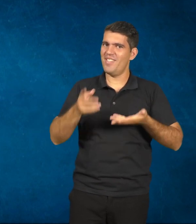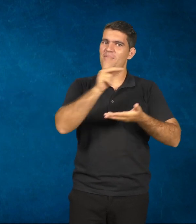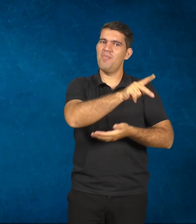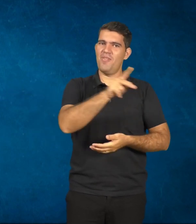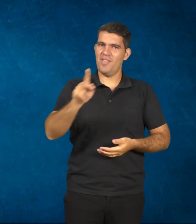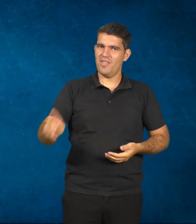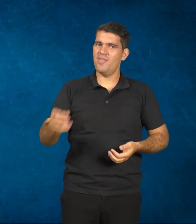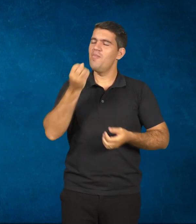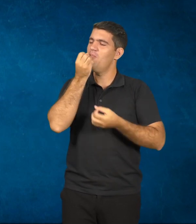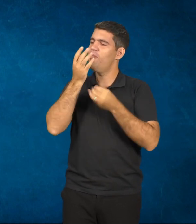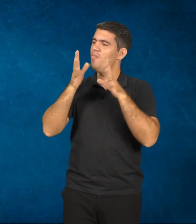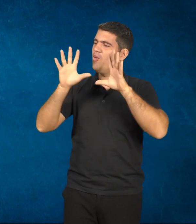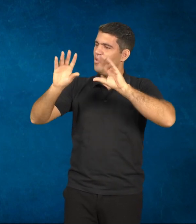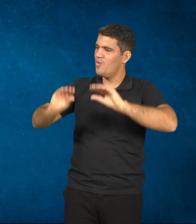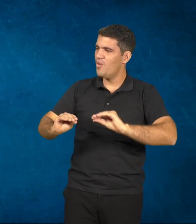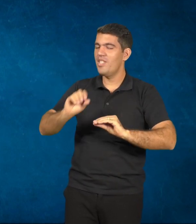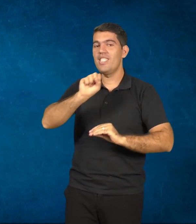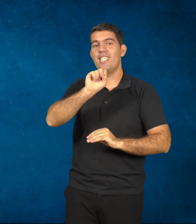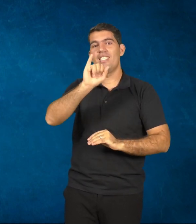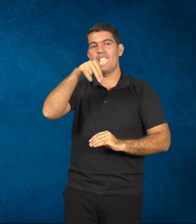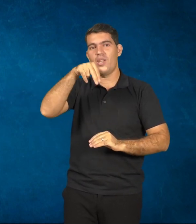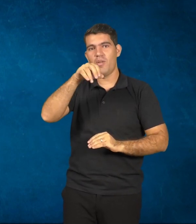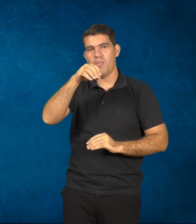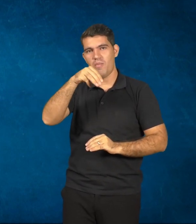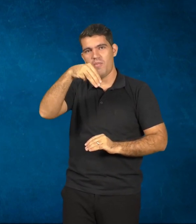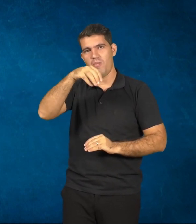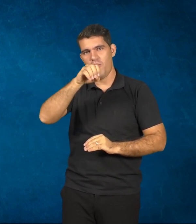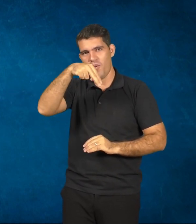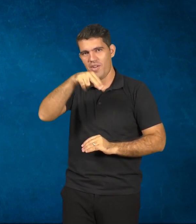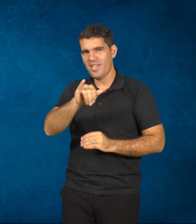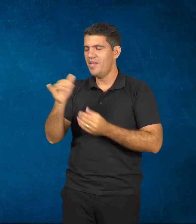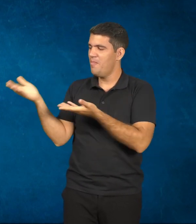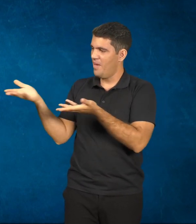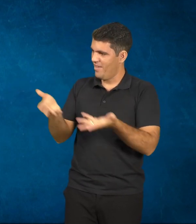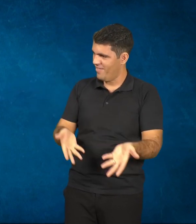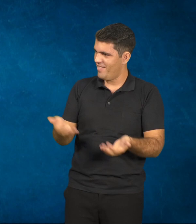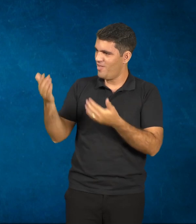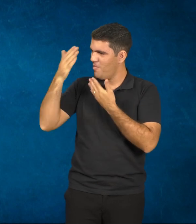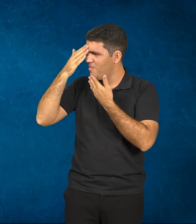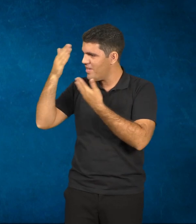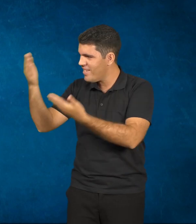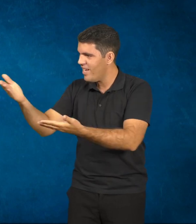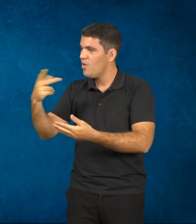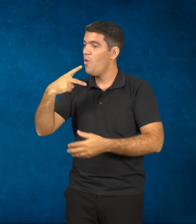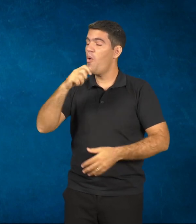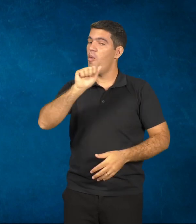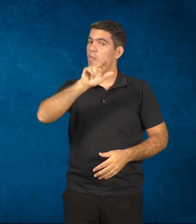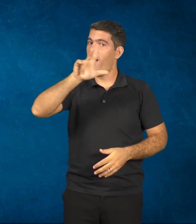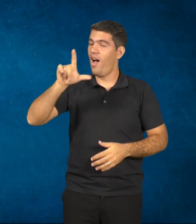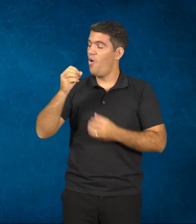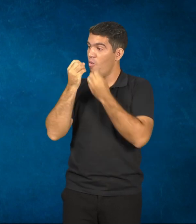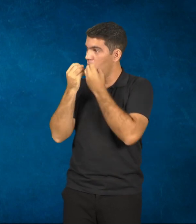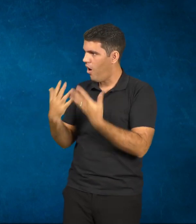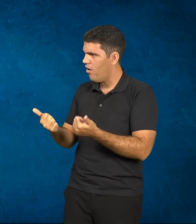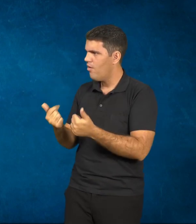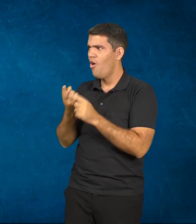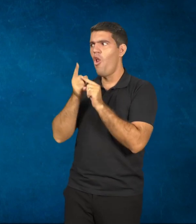boa noite. boa noite. Simone, obrigado pela sua vinda. Eu que agradeço. Paulo, tudo bem? Tudo bem. Veio de tão longe, já vou logo